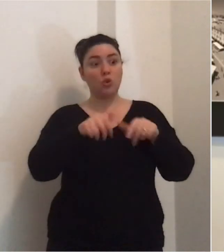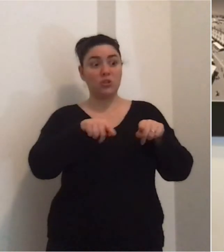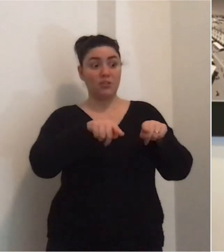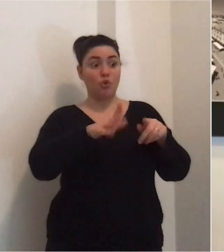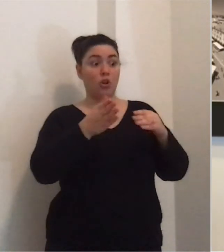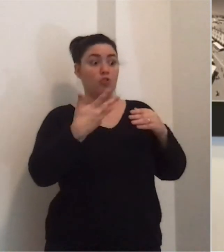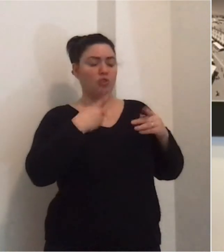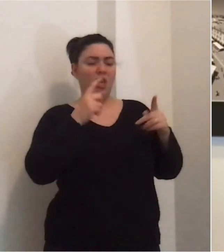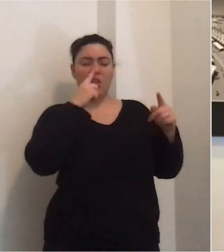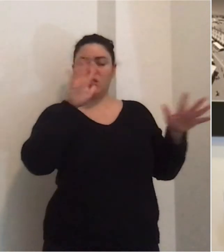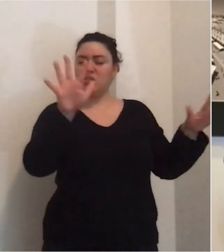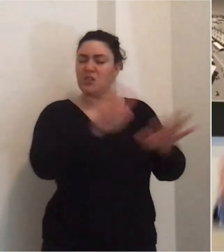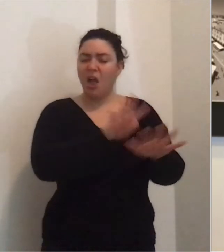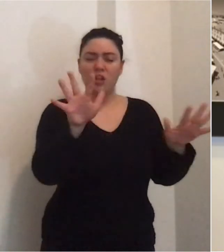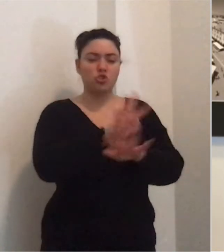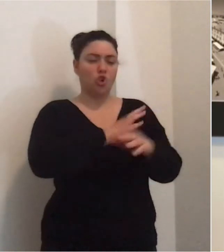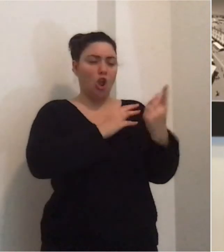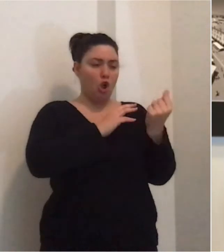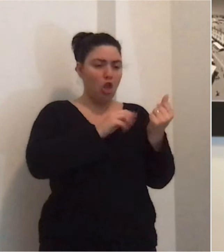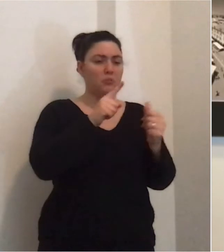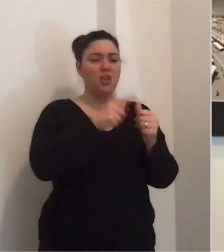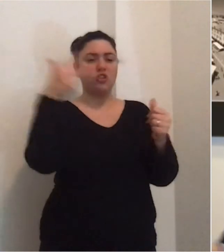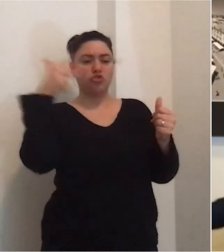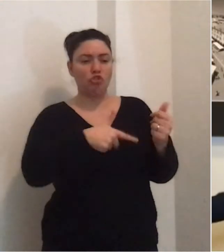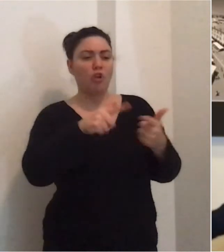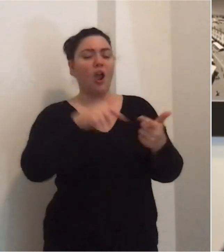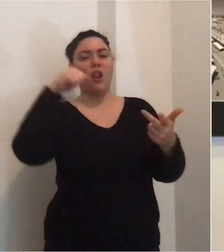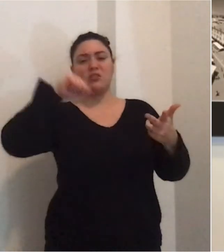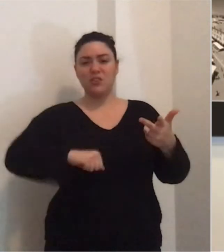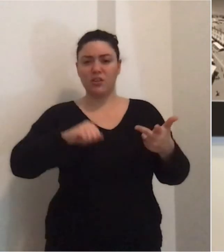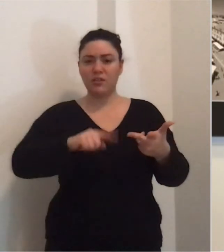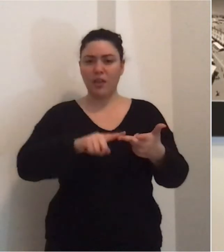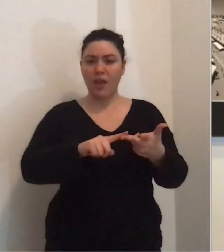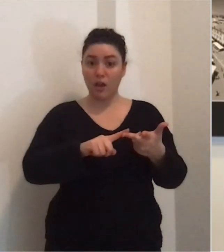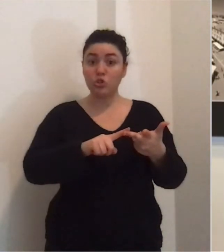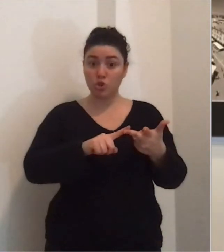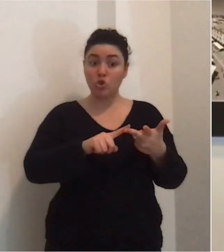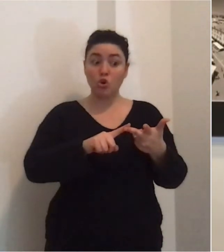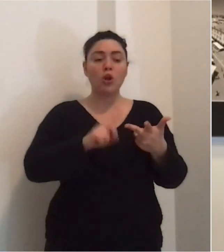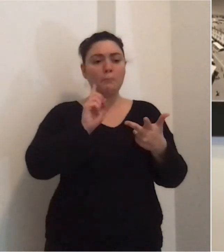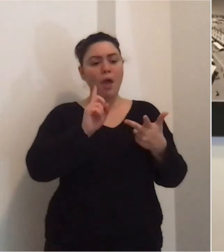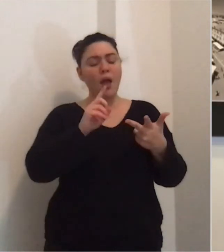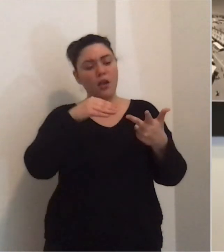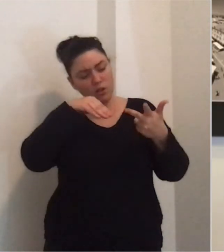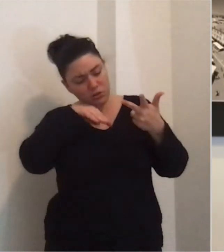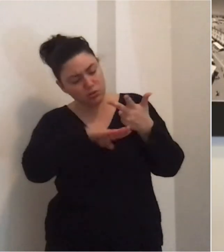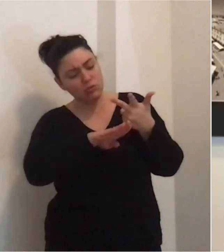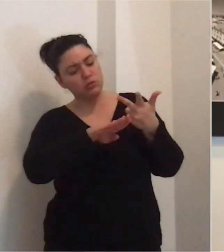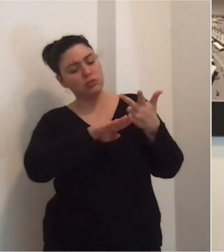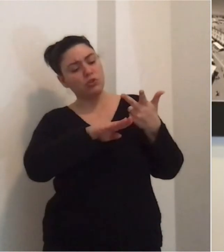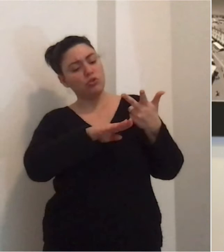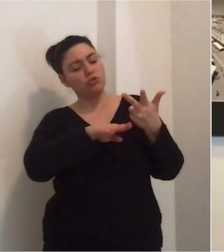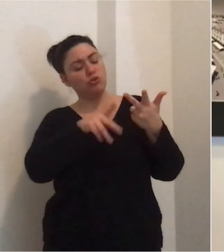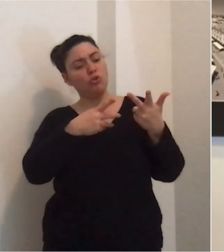a quello che è un disastro per l'economia un disastro sociale e ovviamente un disastro di tipo sanitario che è il primo impegno che abbiamo